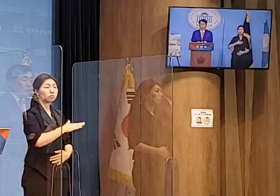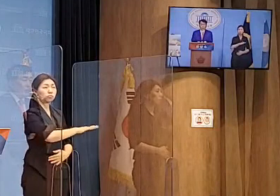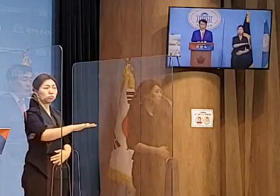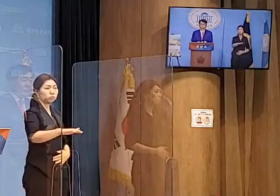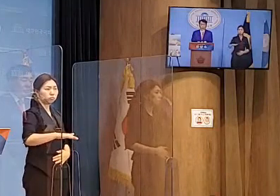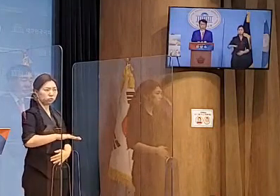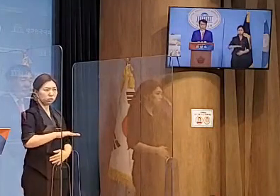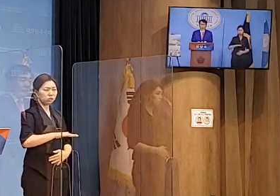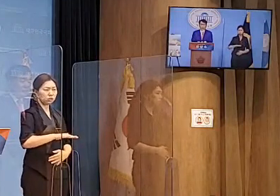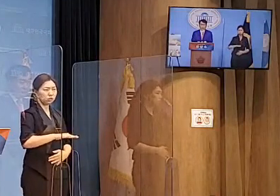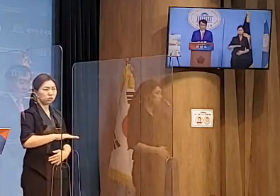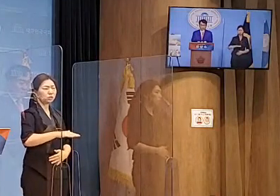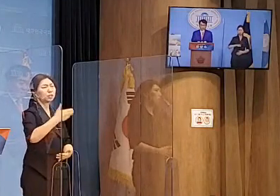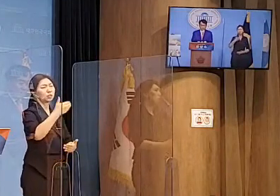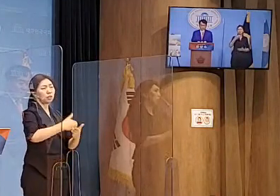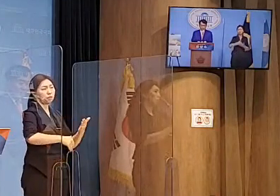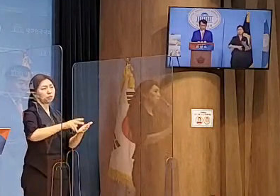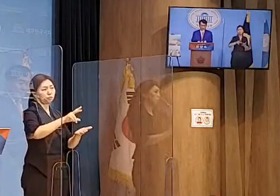다른 과제가 있습니다.